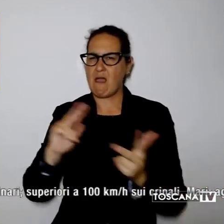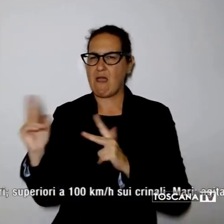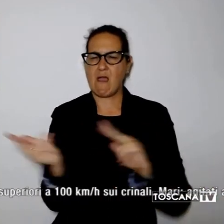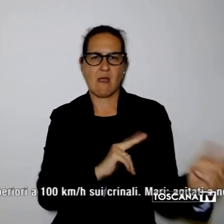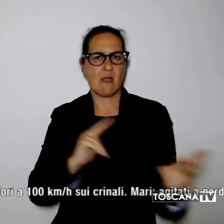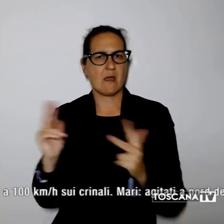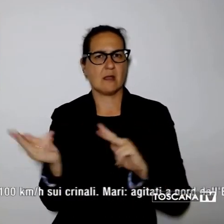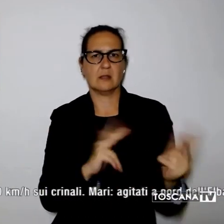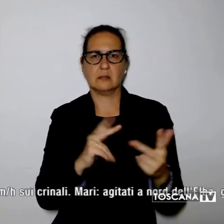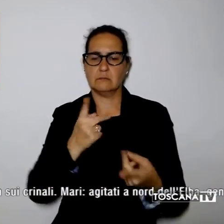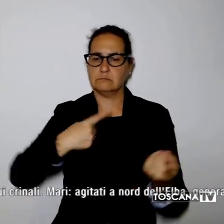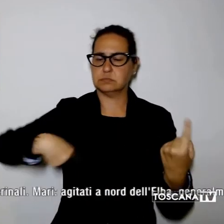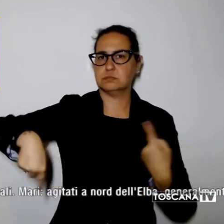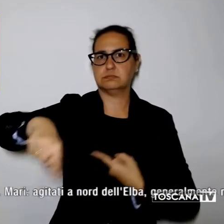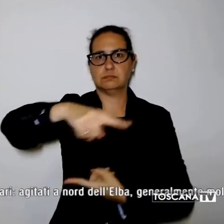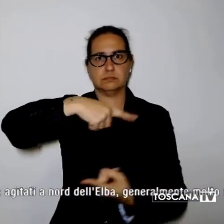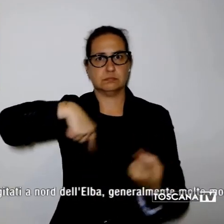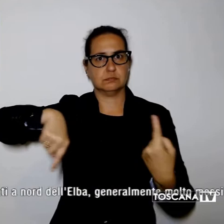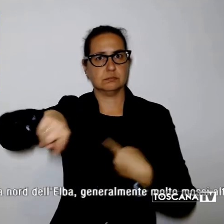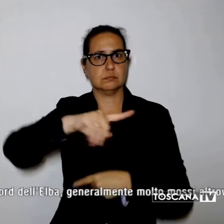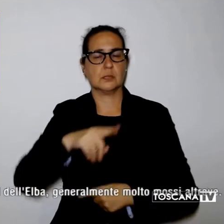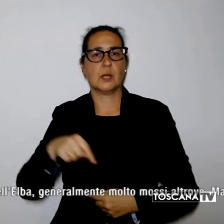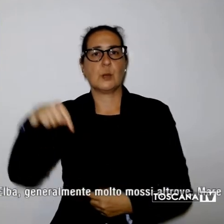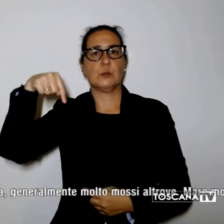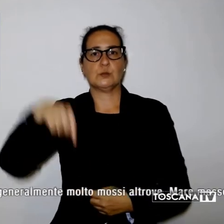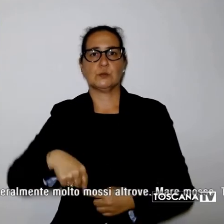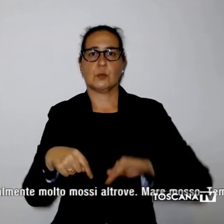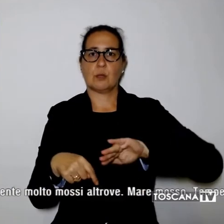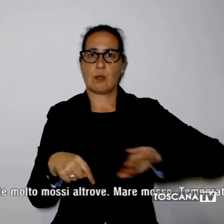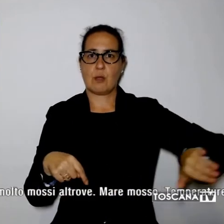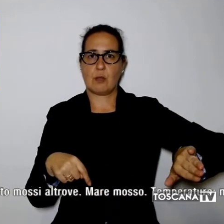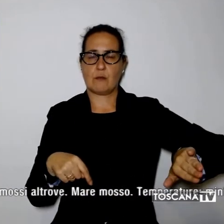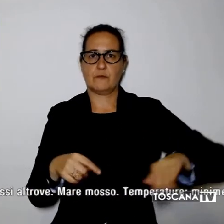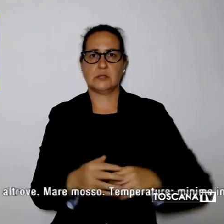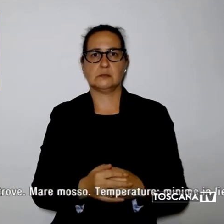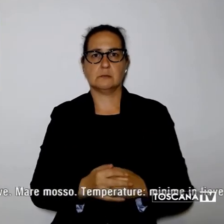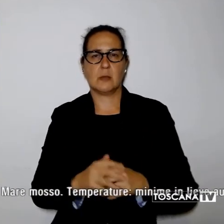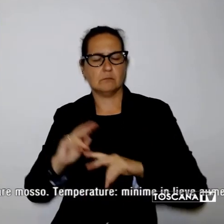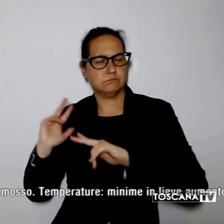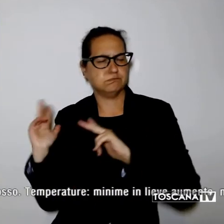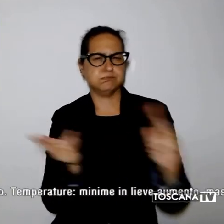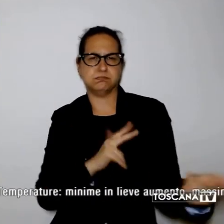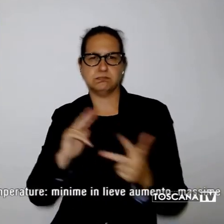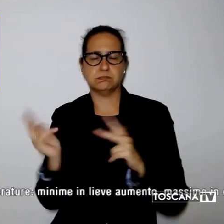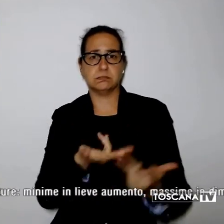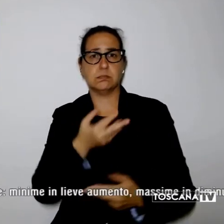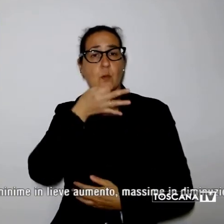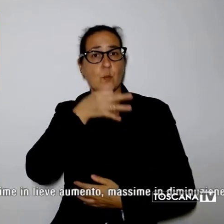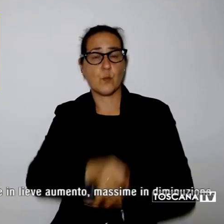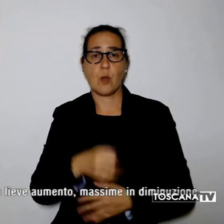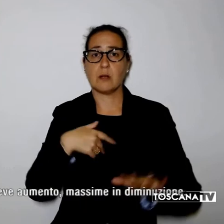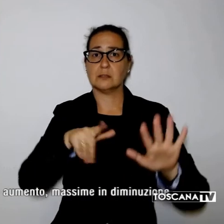a ruotare rapidamente a sud-ovest in mattinata. Raffiche fino a 70-90 km